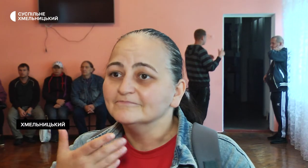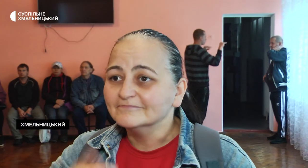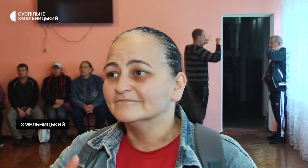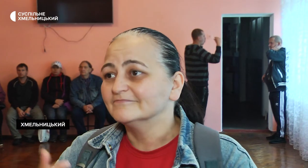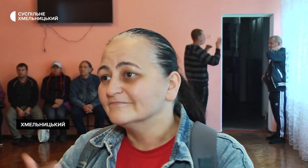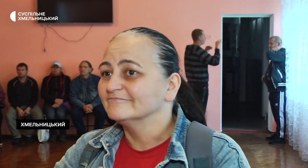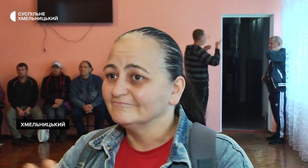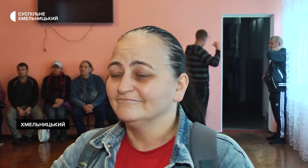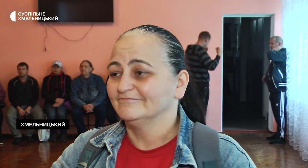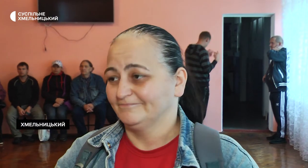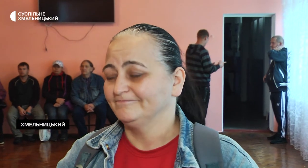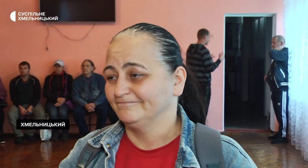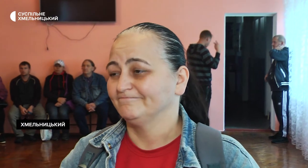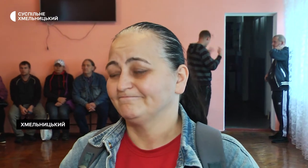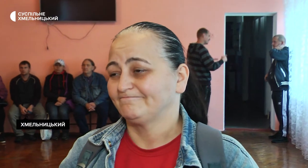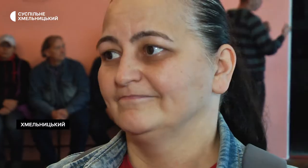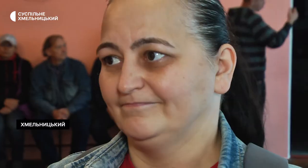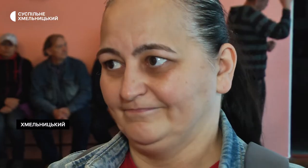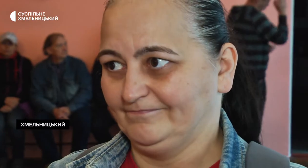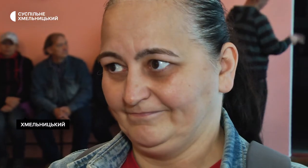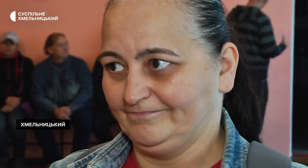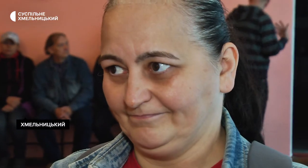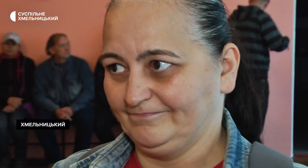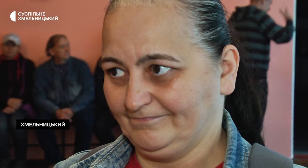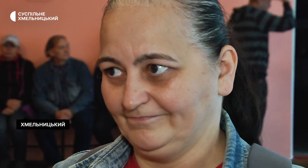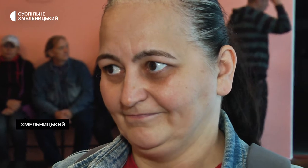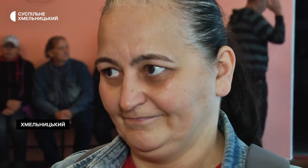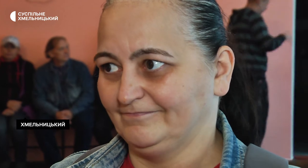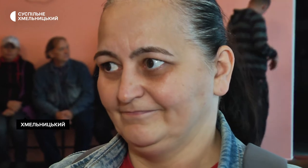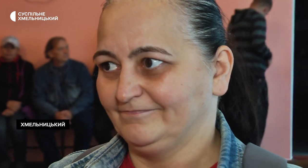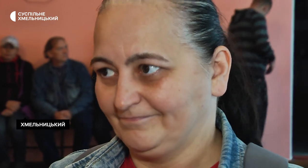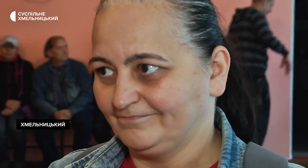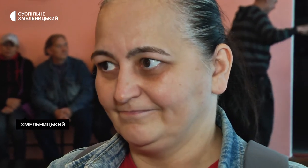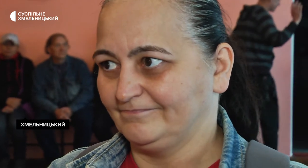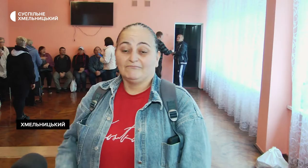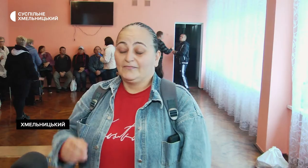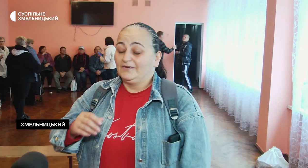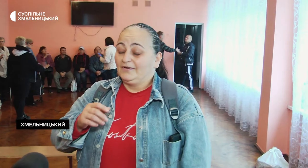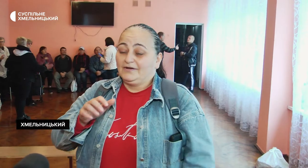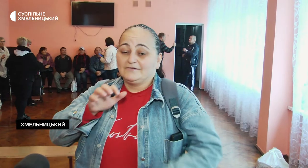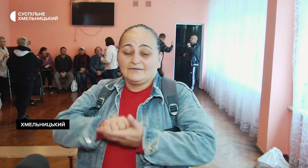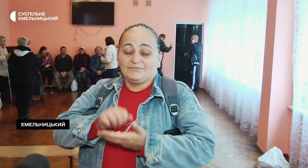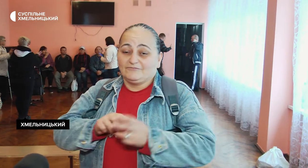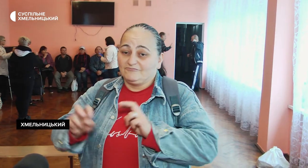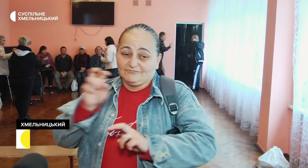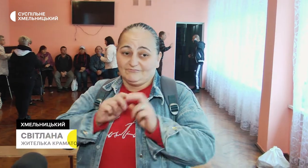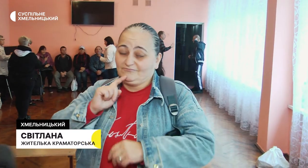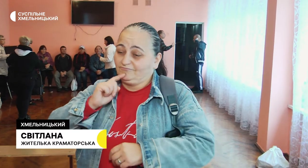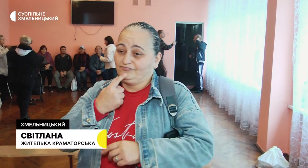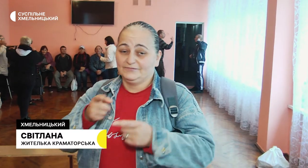приїхала до Хмельницького з Краматорська на початку квітня. Каже, звикнути до чужого міста було складно. Дуже тяжко,